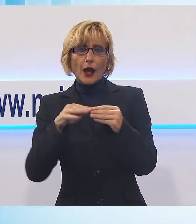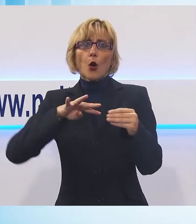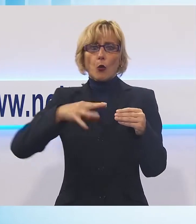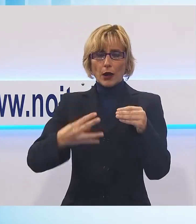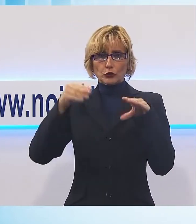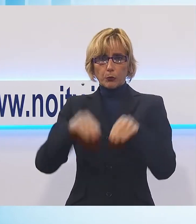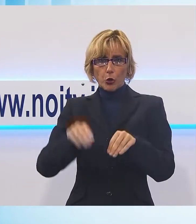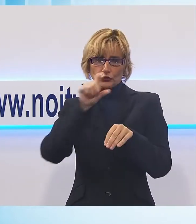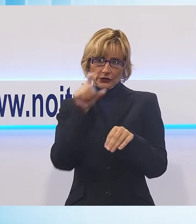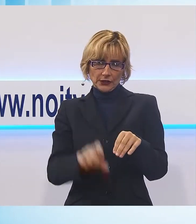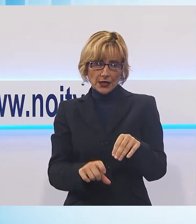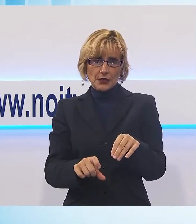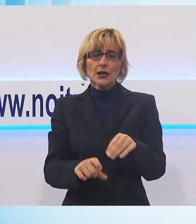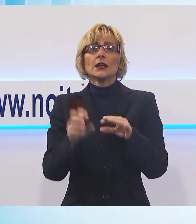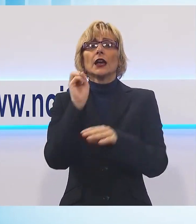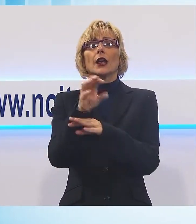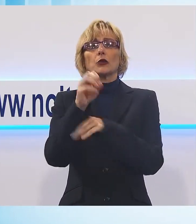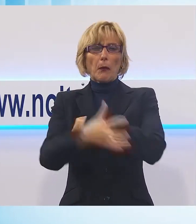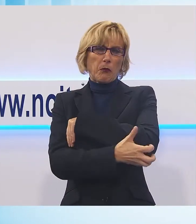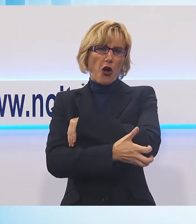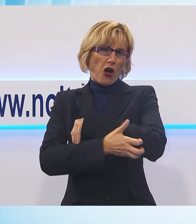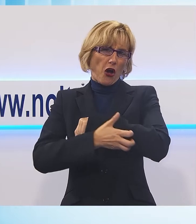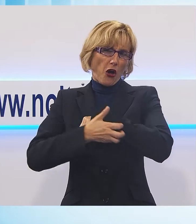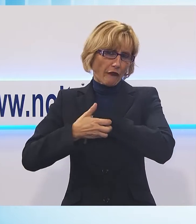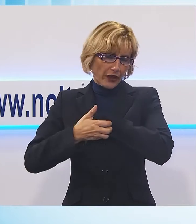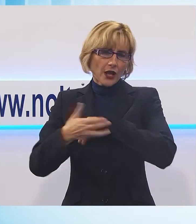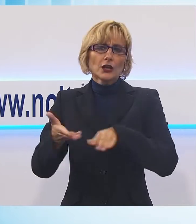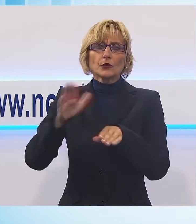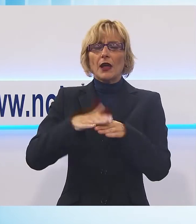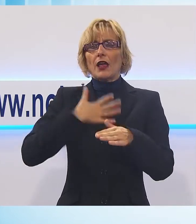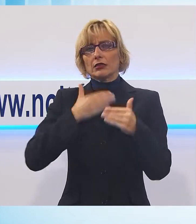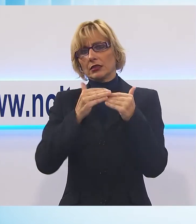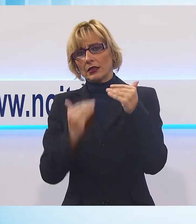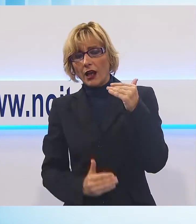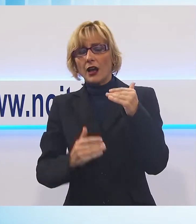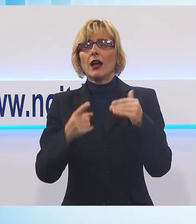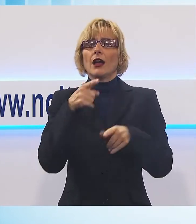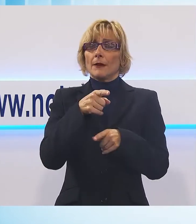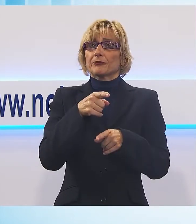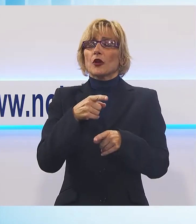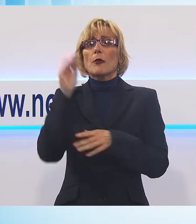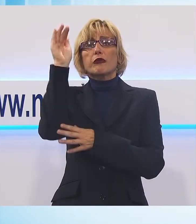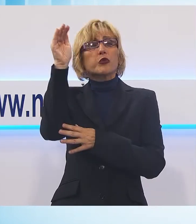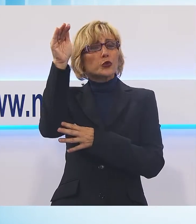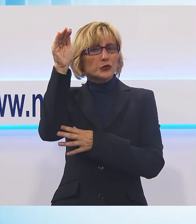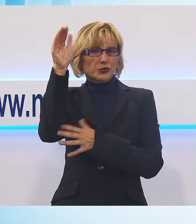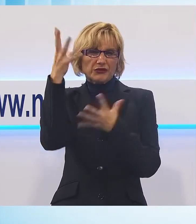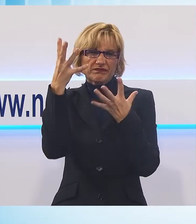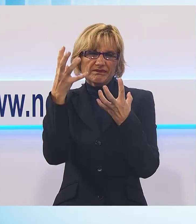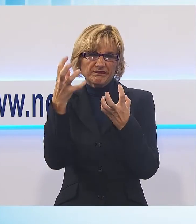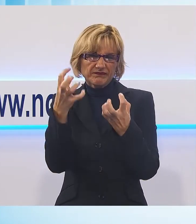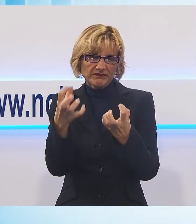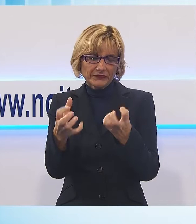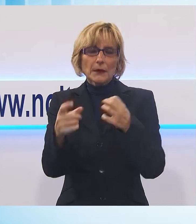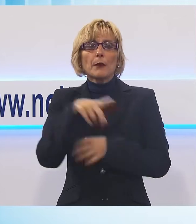La povertà educativa minorile rimane dunque una piaga che ruba il futuro ai giovani ma c'è un fatto positivo per la provincia di